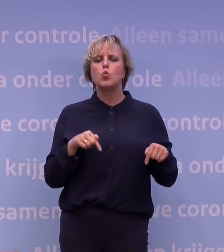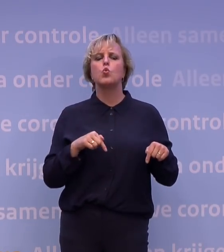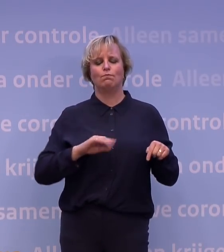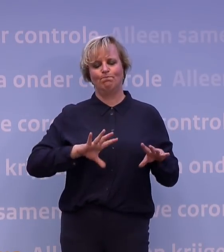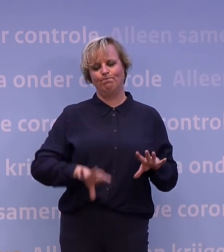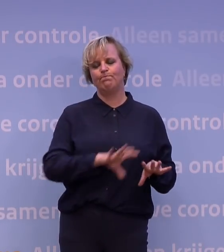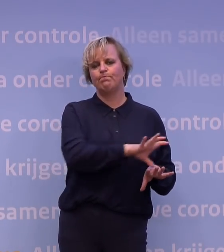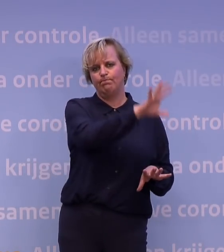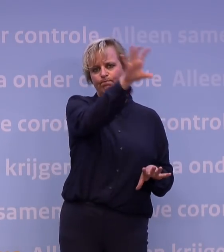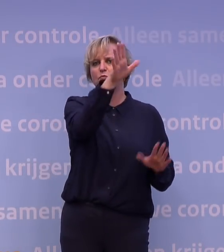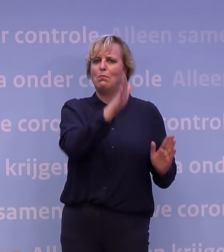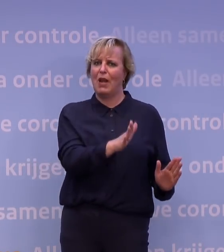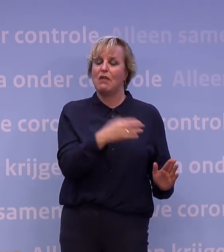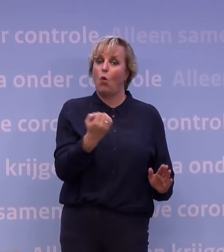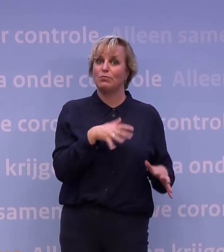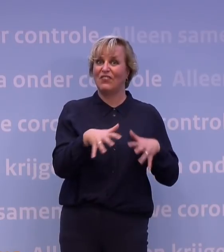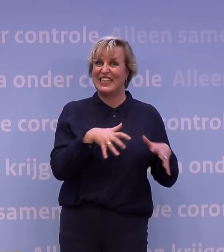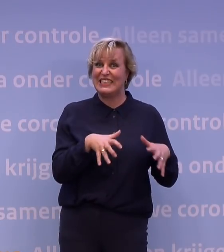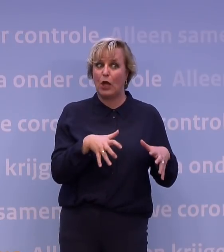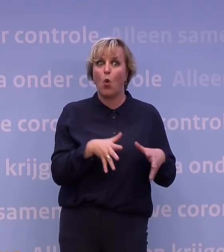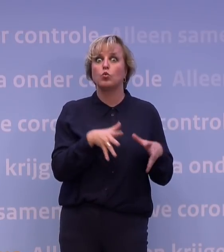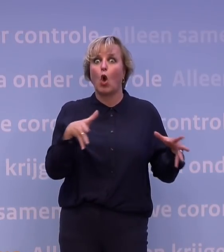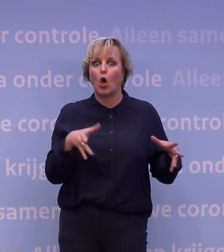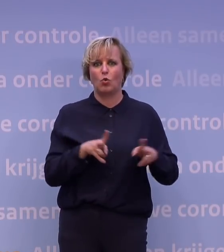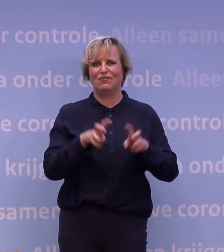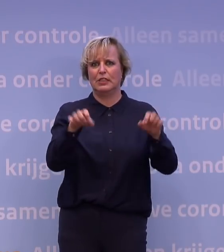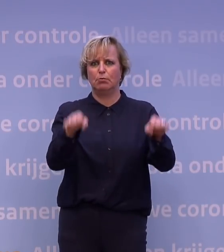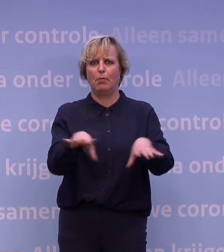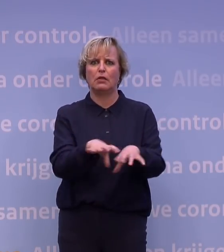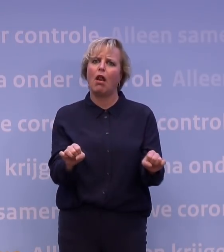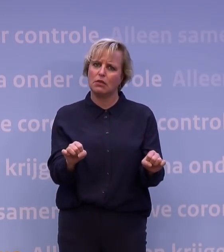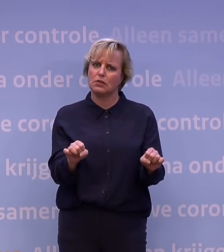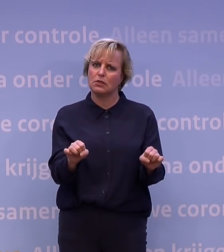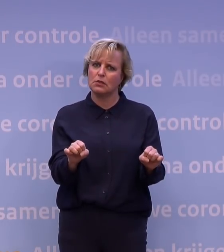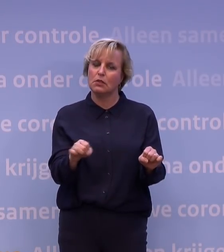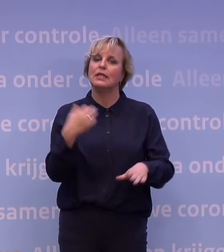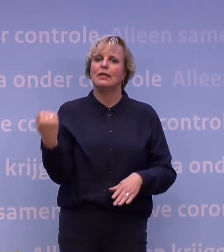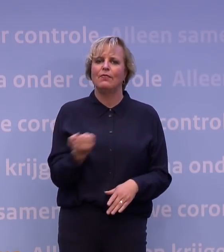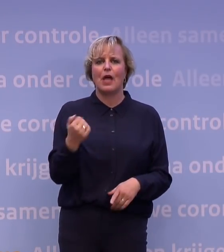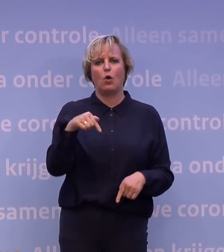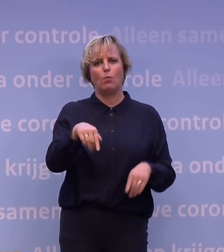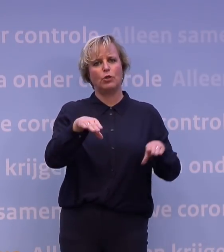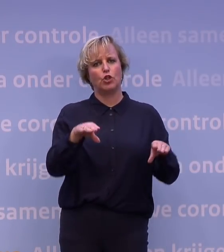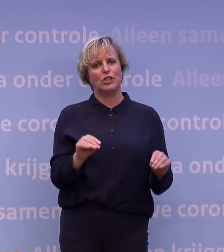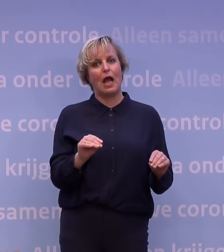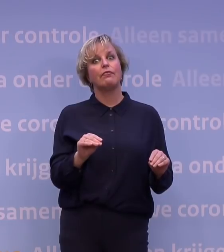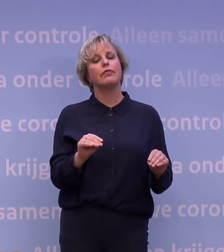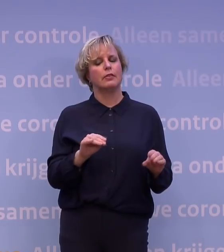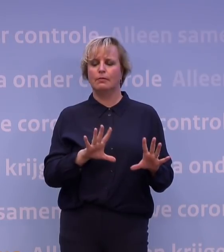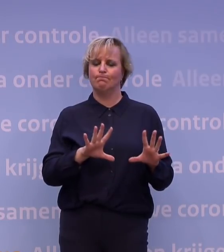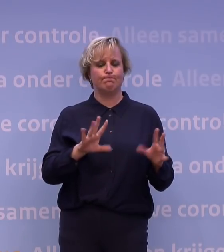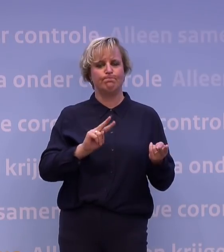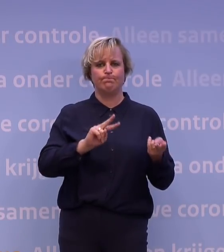blijven volgen, omdat het gevaar dan veel te groot is dat je achter het virus aan blijft werken. En wat we dus nu expres hebben gedaan, is het opschalen naar